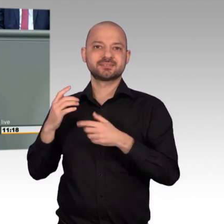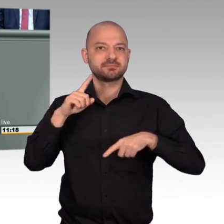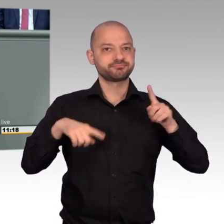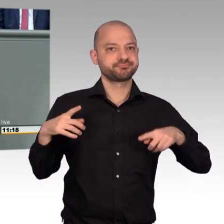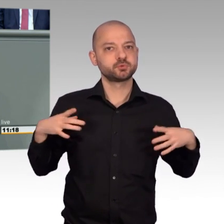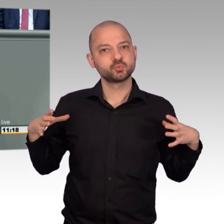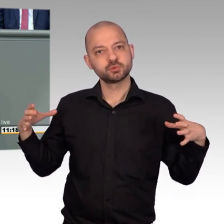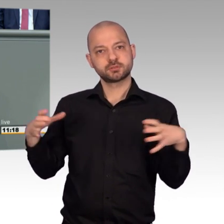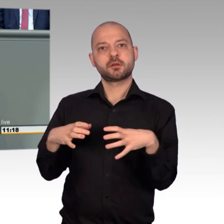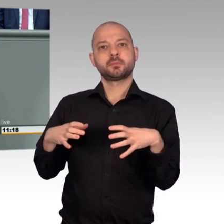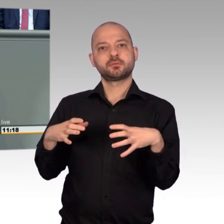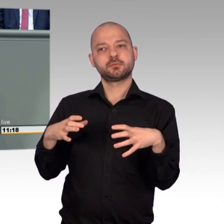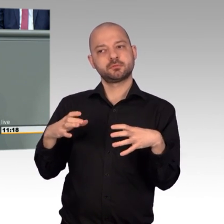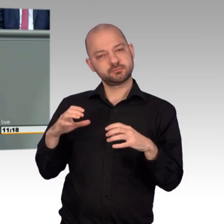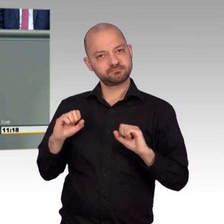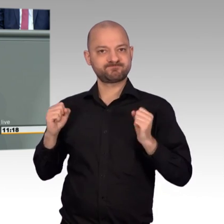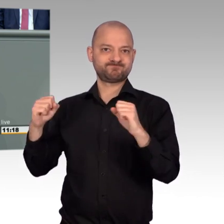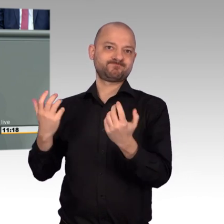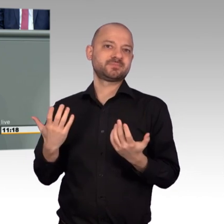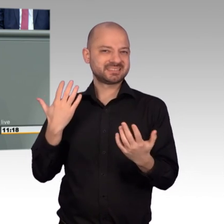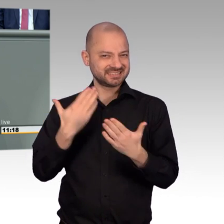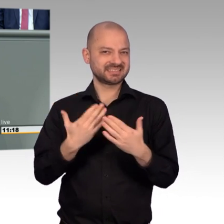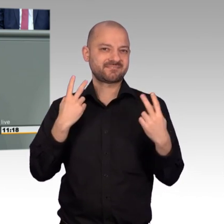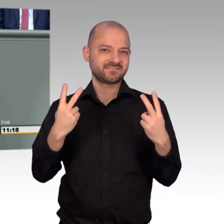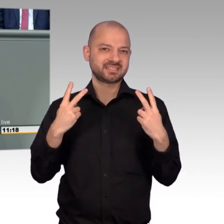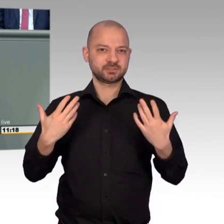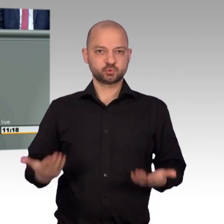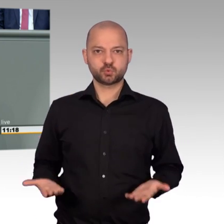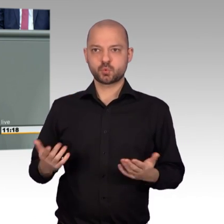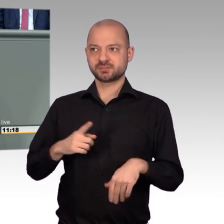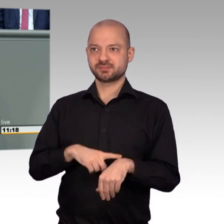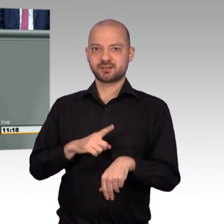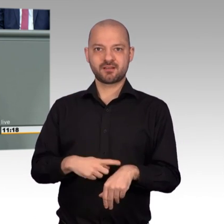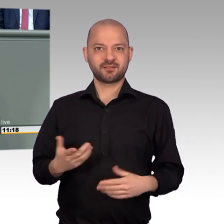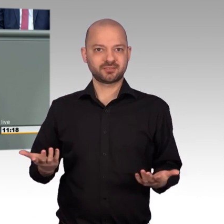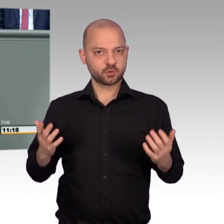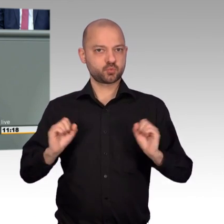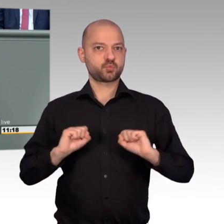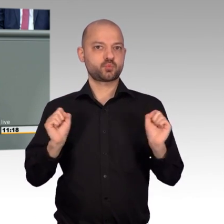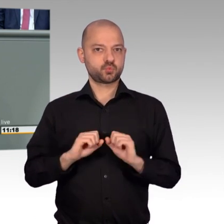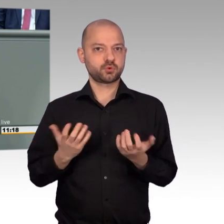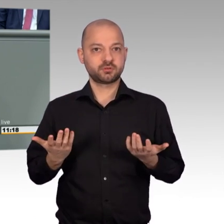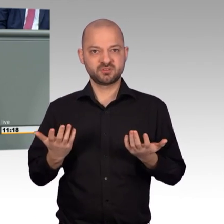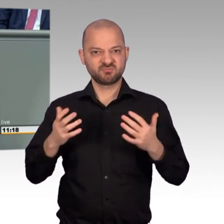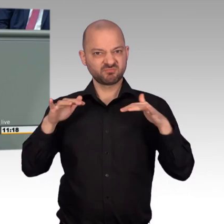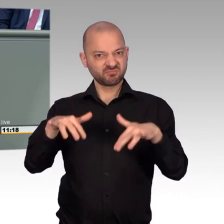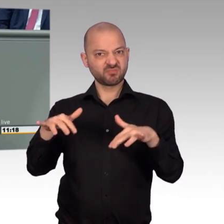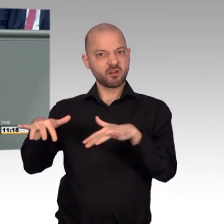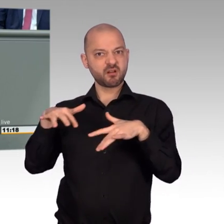Bündnissen mit anderen etwas ausrichten. Und deswegen ist es so wichtig, gerade in dieser Zeit, wo leider auch innerhalb des westlichen Bündnisses,